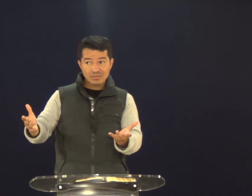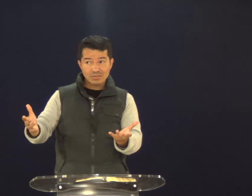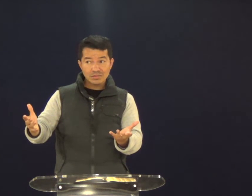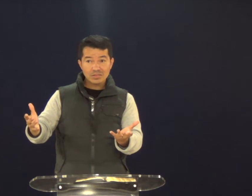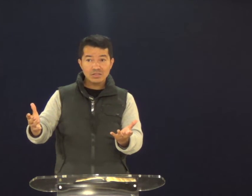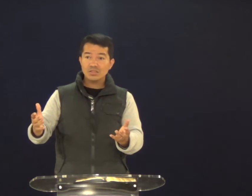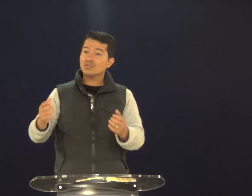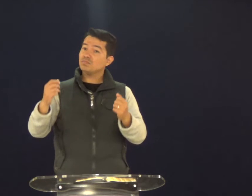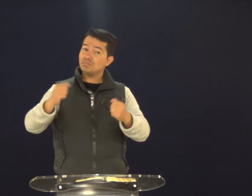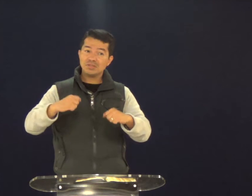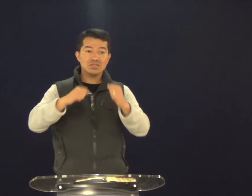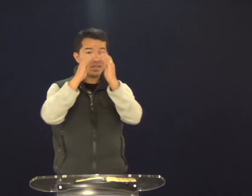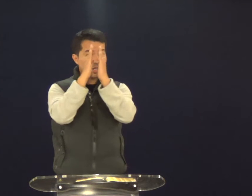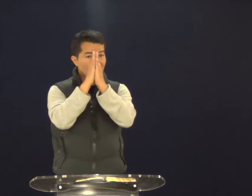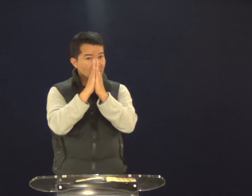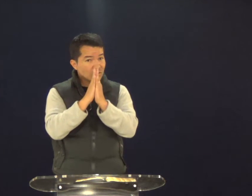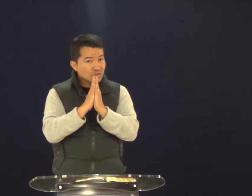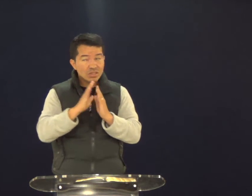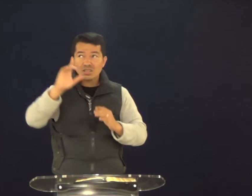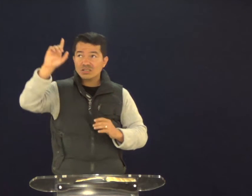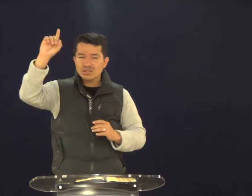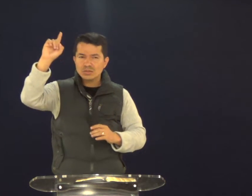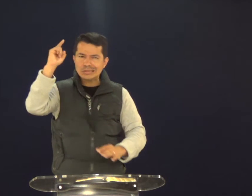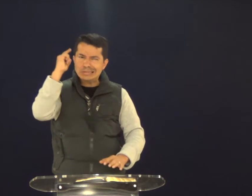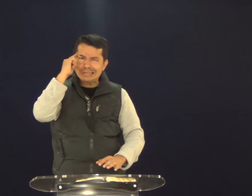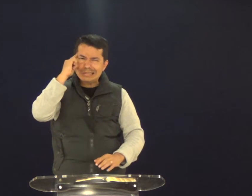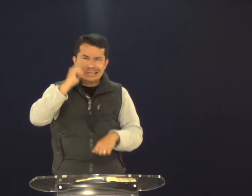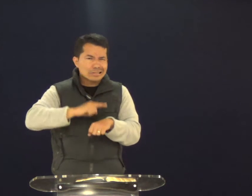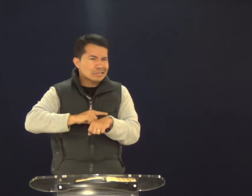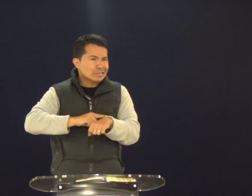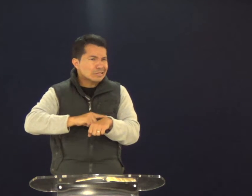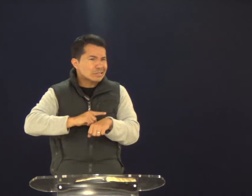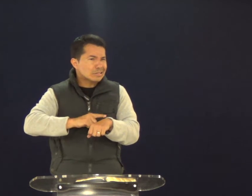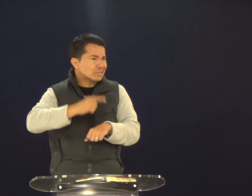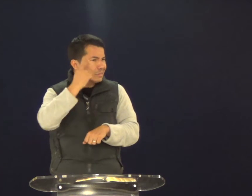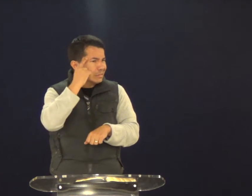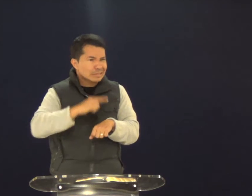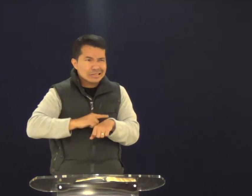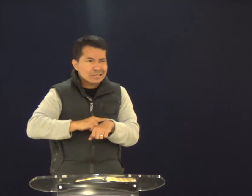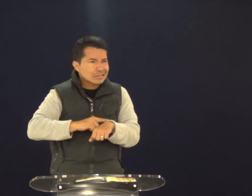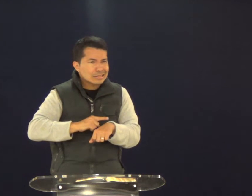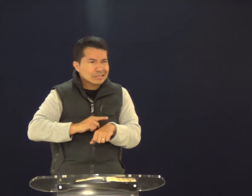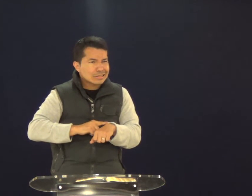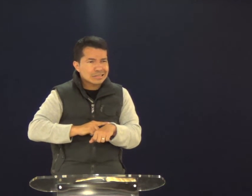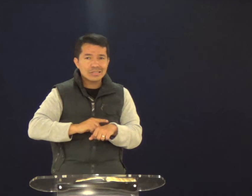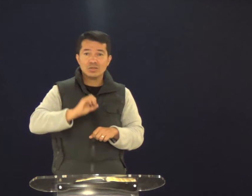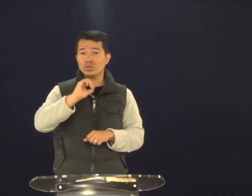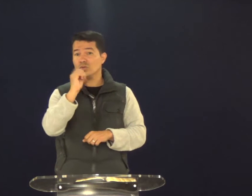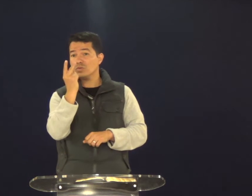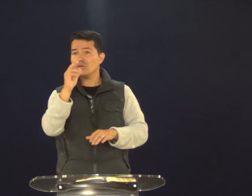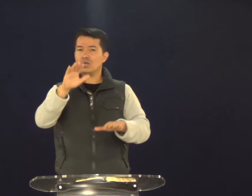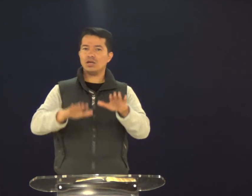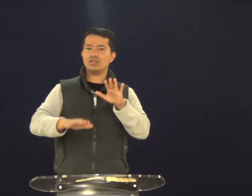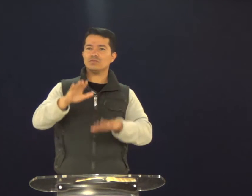mas é verdade. Nós precisamos viver na adoração a Deus o tempo todo.